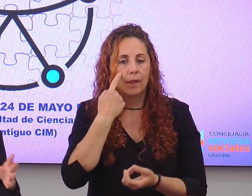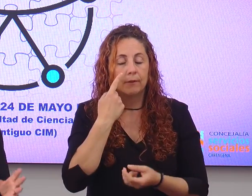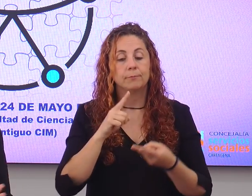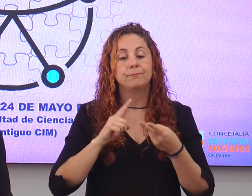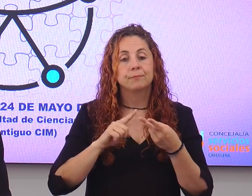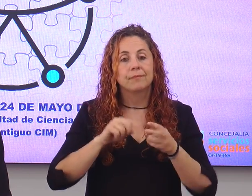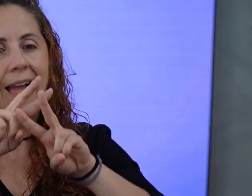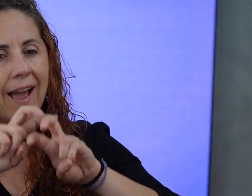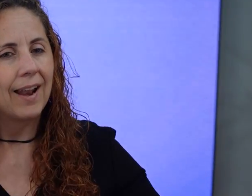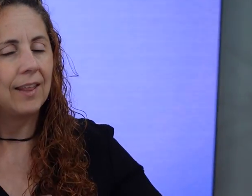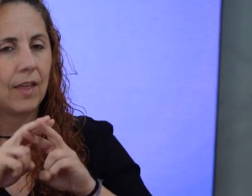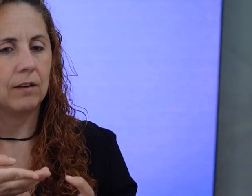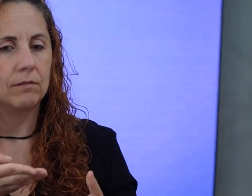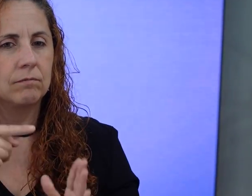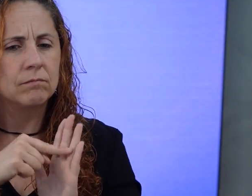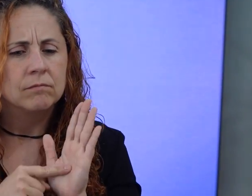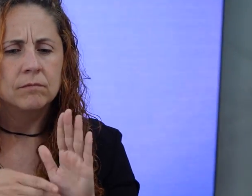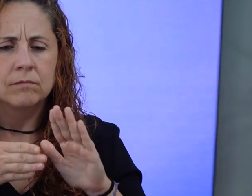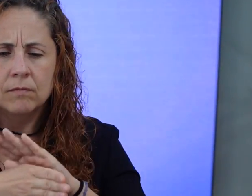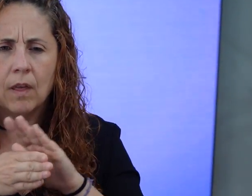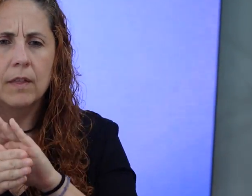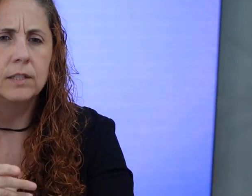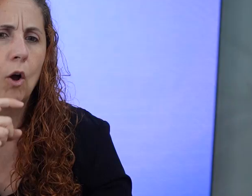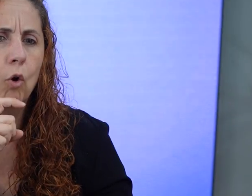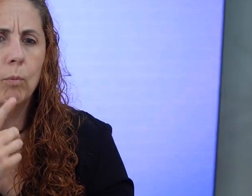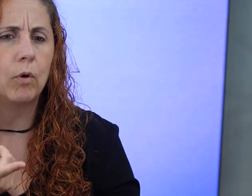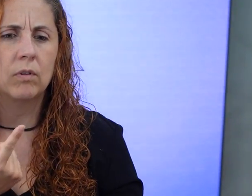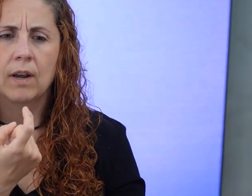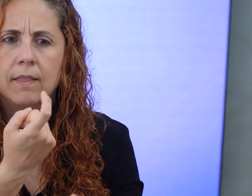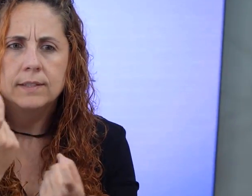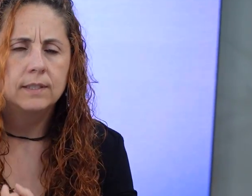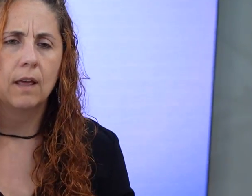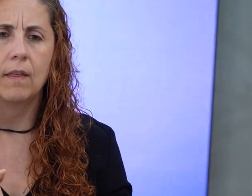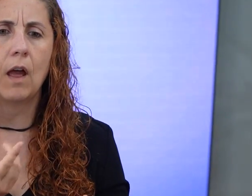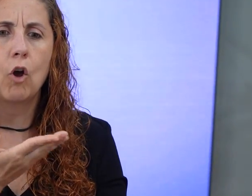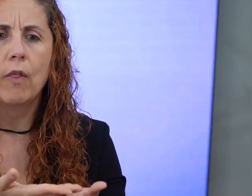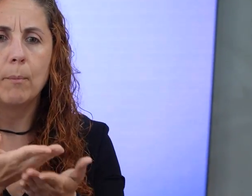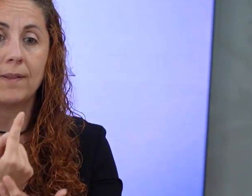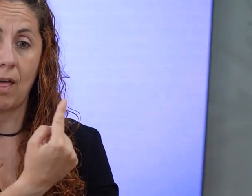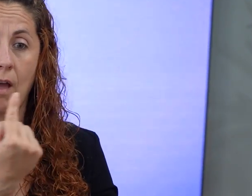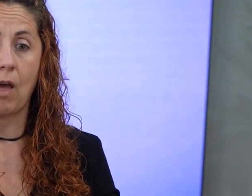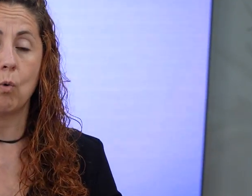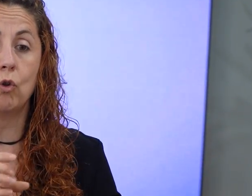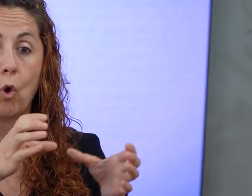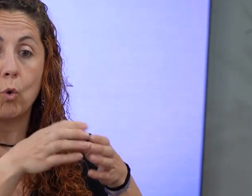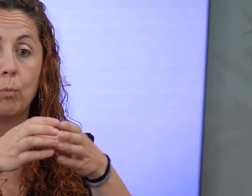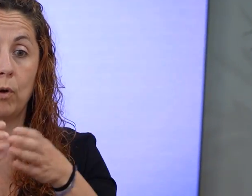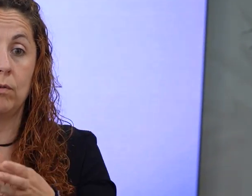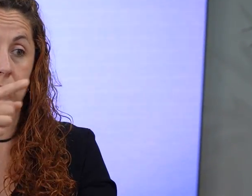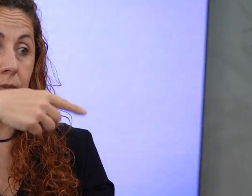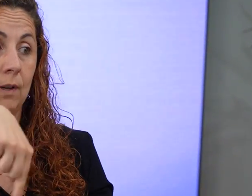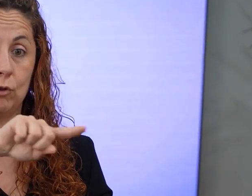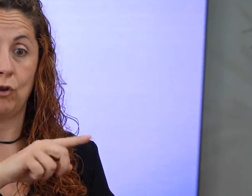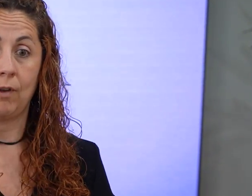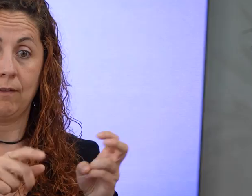analizar las condiciones de accesibilidad universal, de las necesidades y demandas de cada uno de los colectivos que conformáis